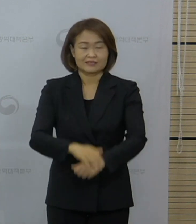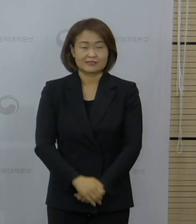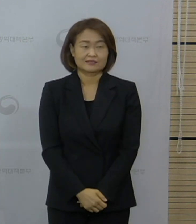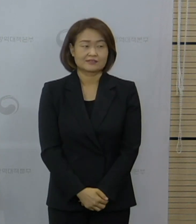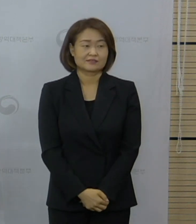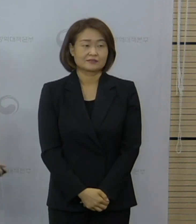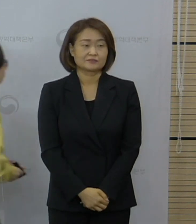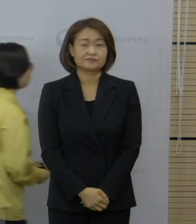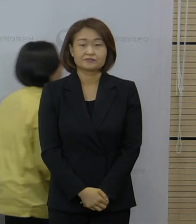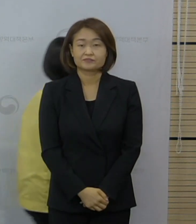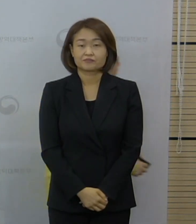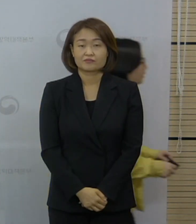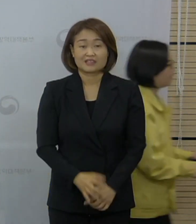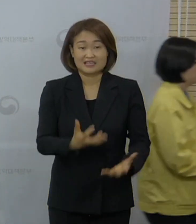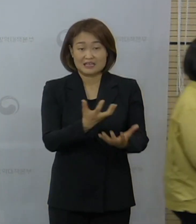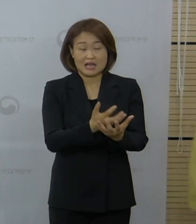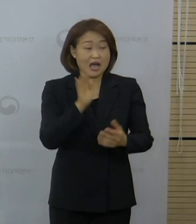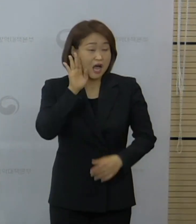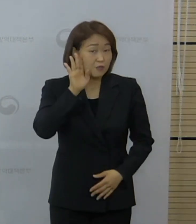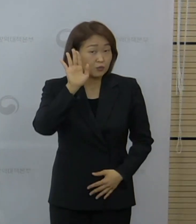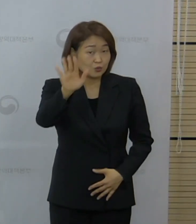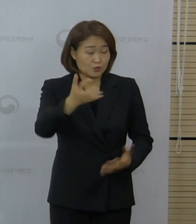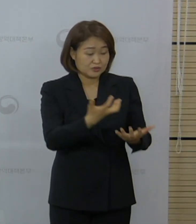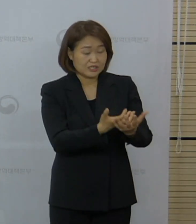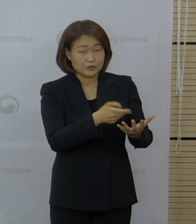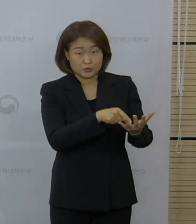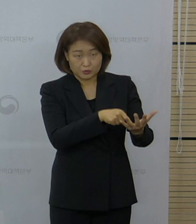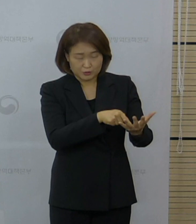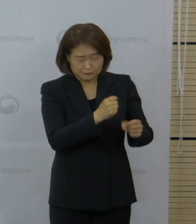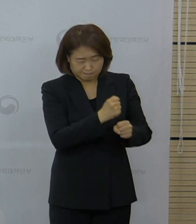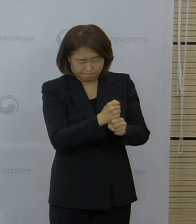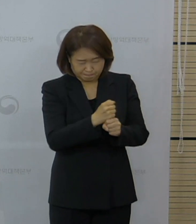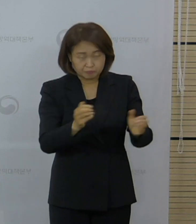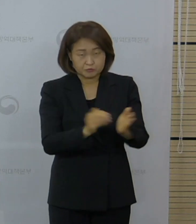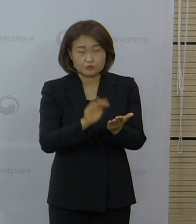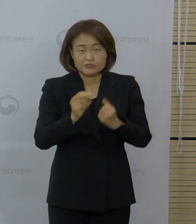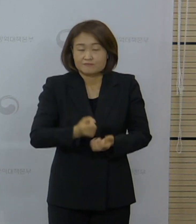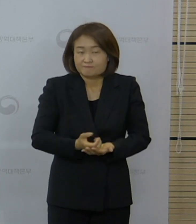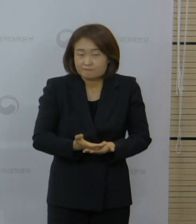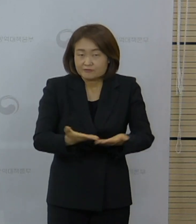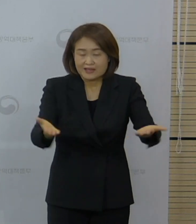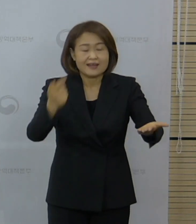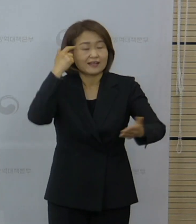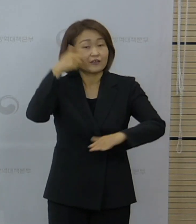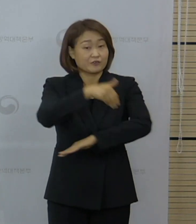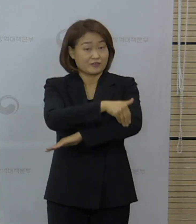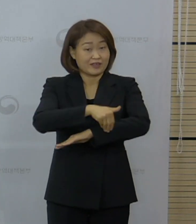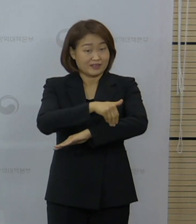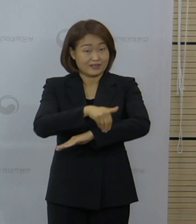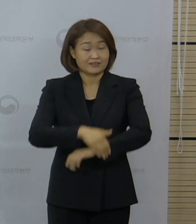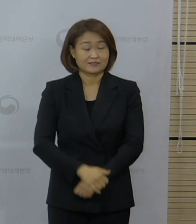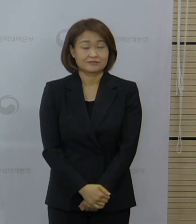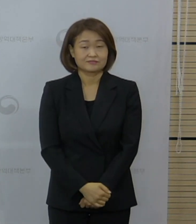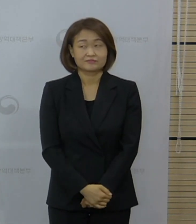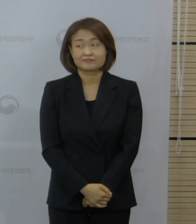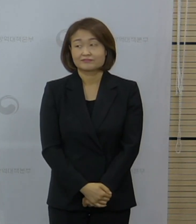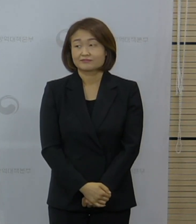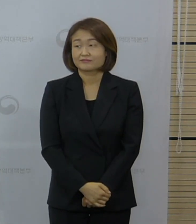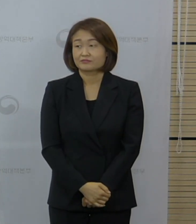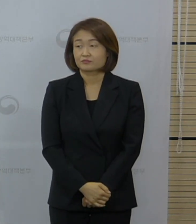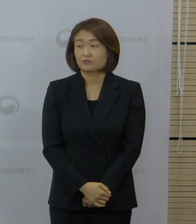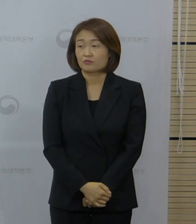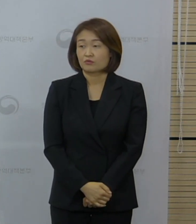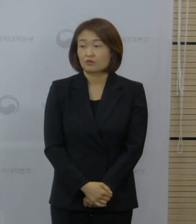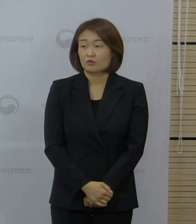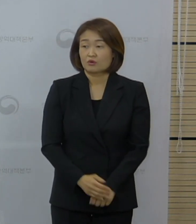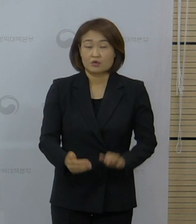관련된 보도자료가 나갈 예정이니 관련 자료를 참고해 주시면 좋겠습니다. 양해 말씀드립니다. 다음은